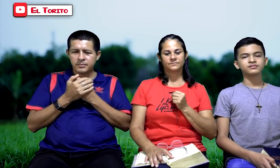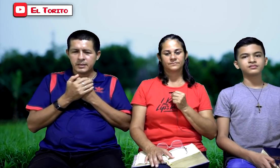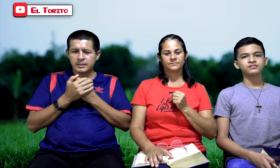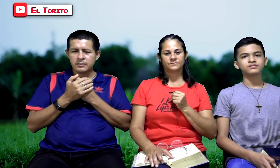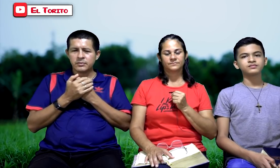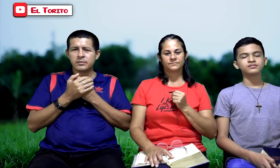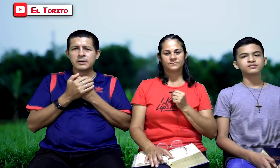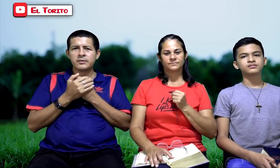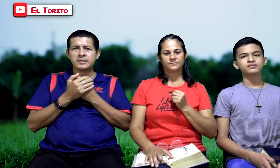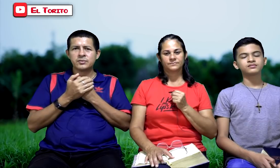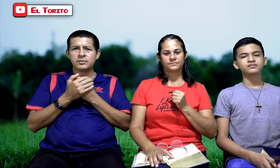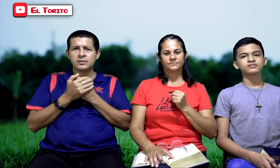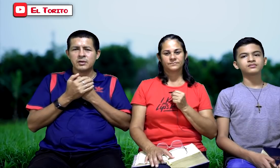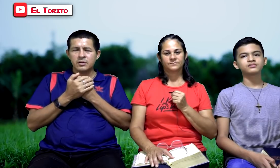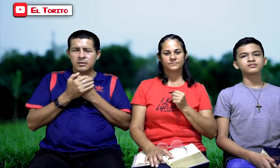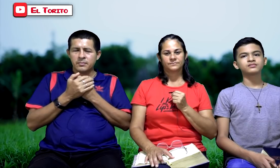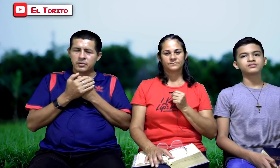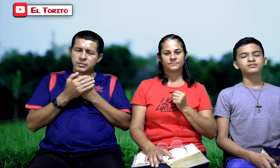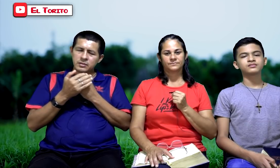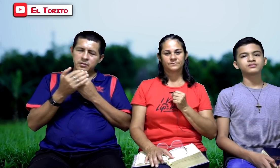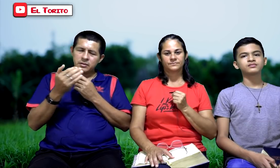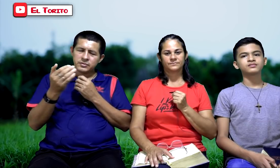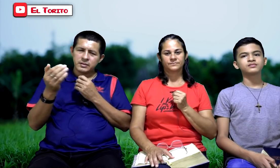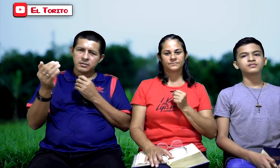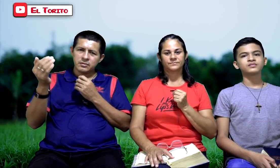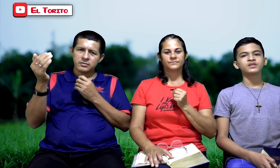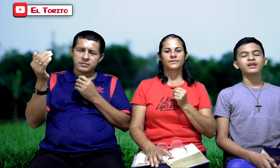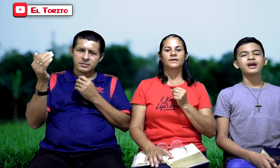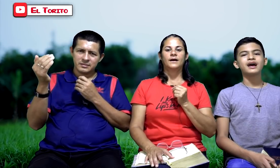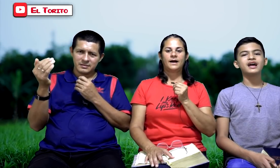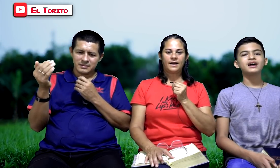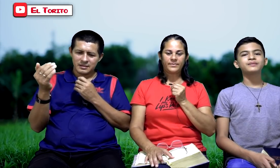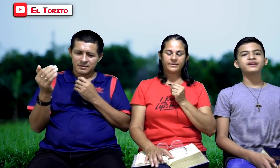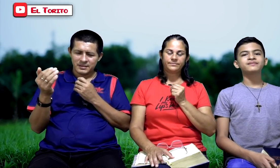poder, el honor, la adoración. Por los siglos de los siglos los siglos. Amén.